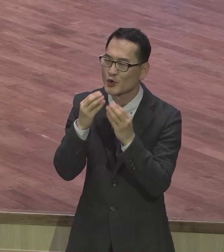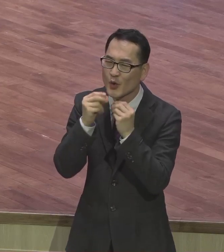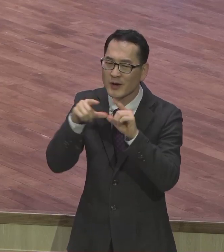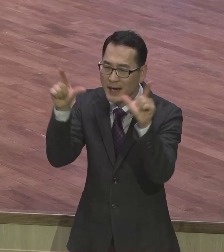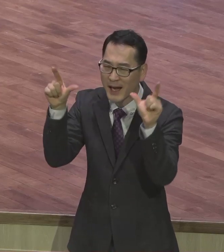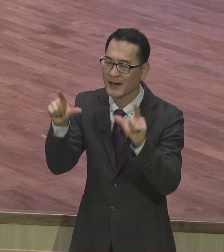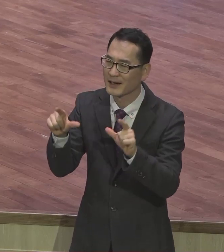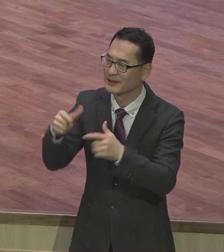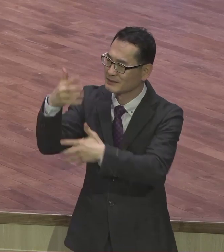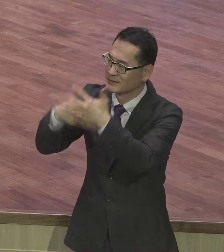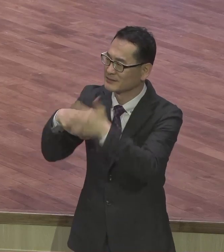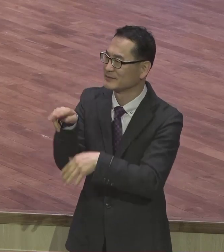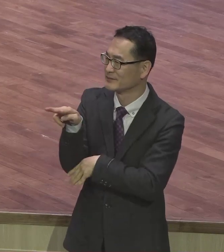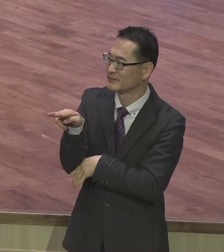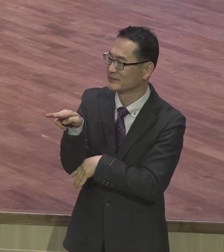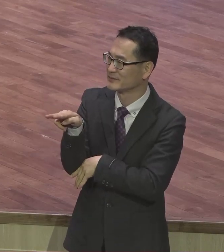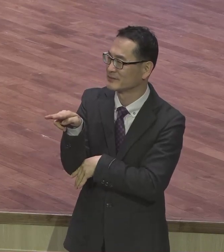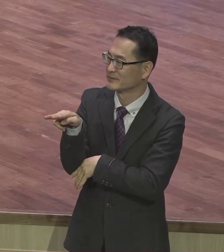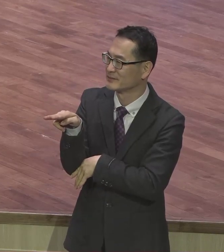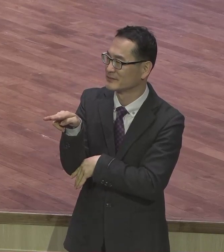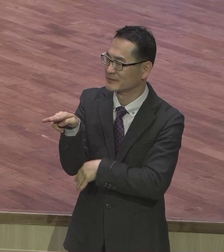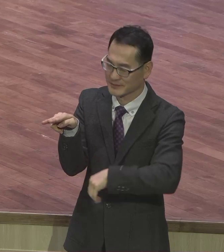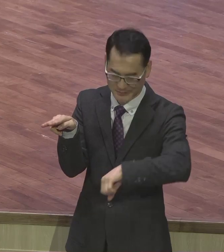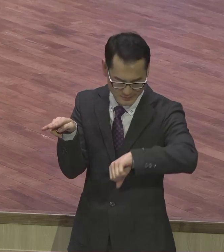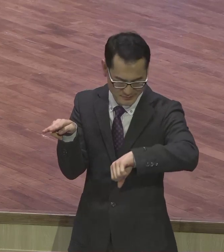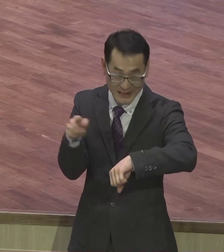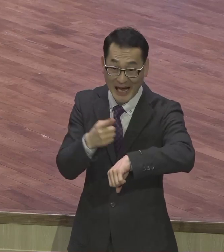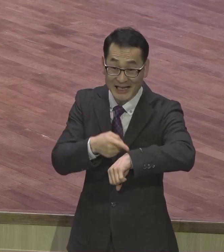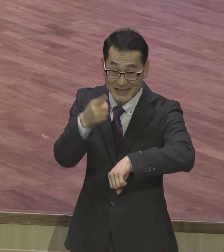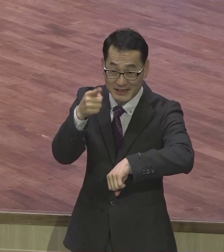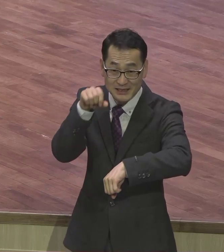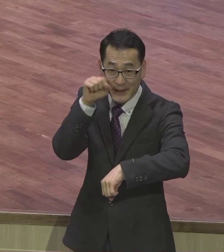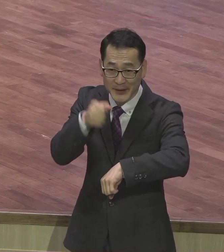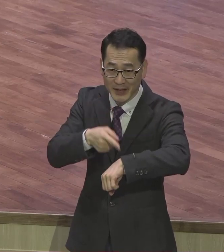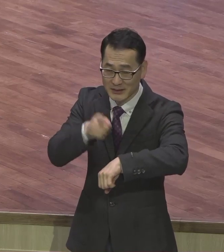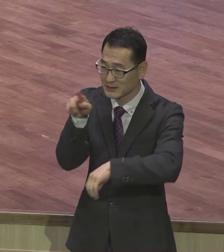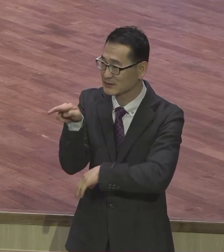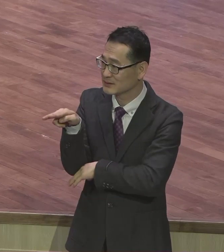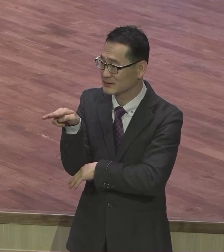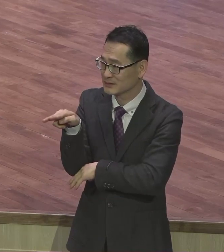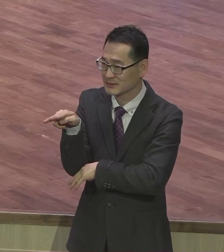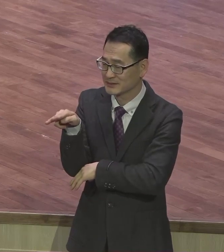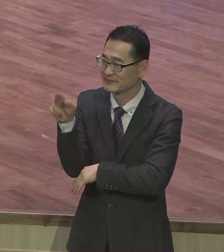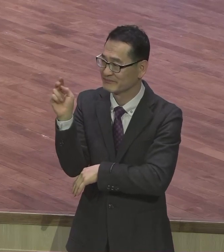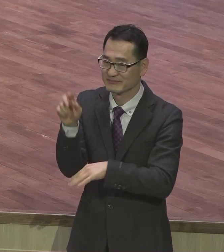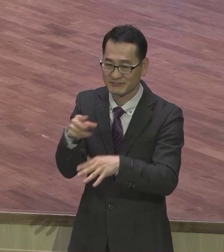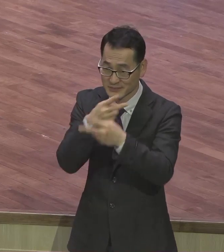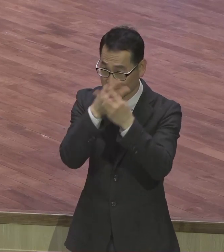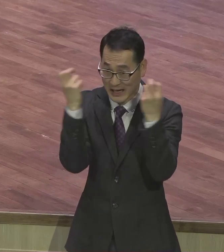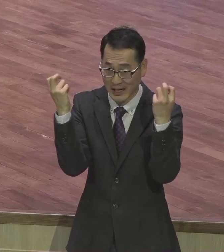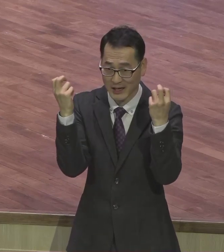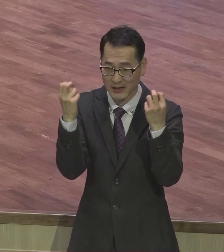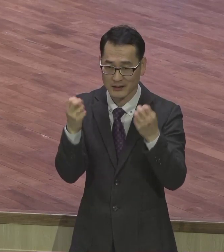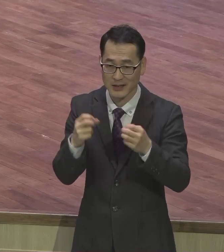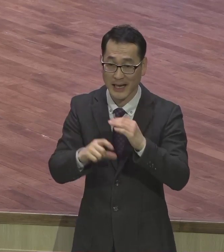그럼 12시 1시 넘어 버리면 그냥 존단 말이에요. 은혜 쏟아 버리면 일주일 내내 실패하잖아요. 그래서 토요일부터